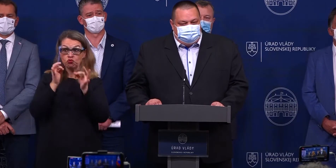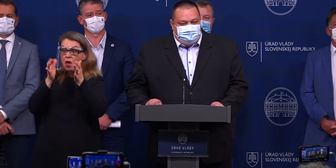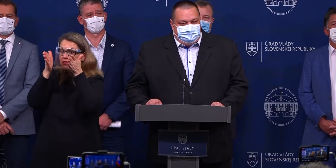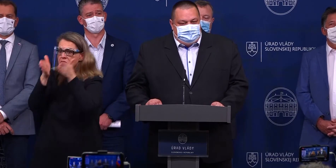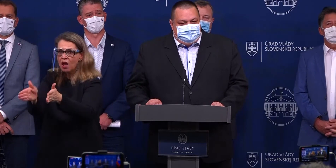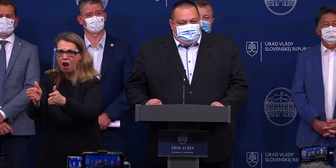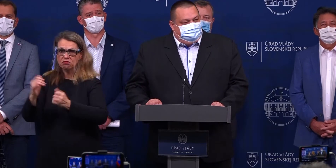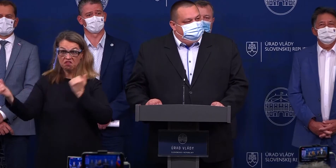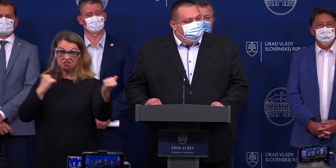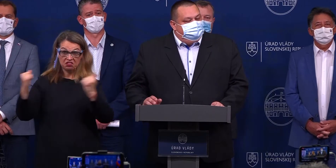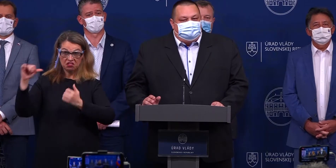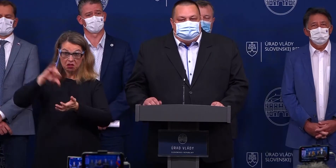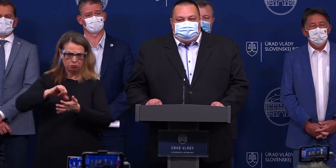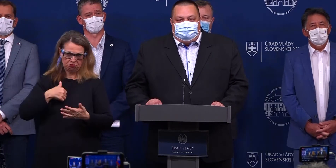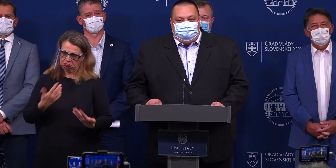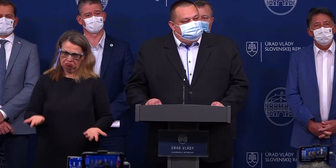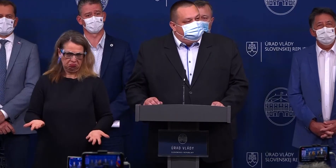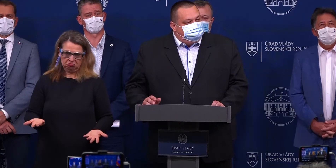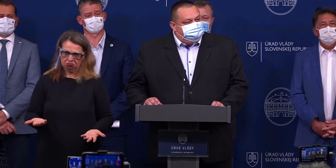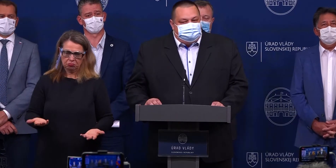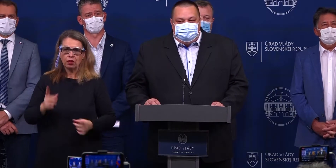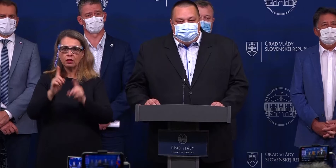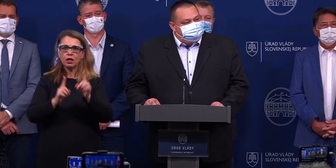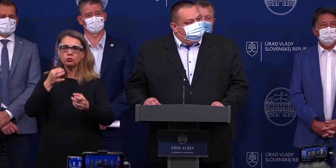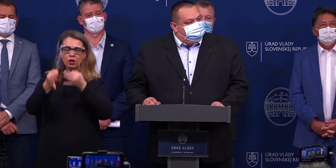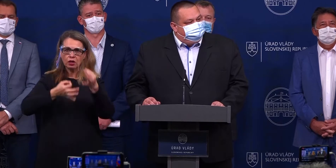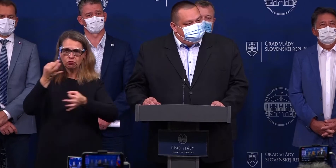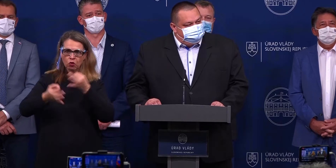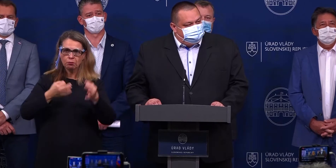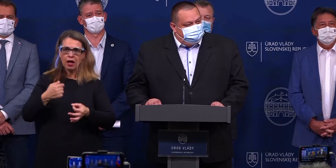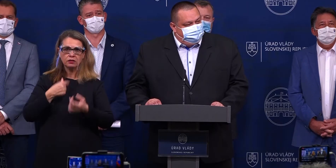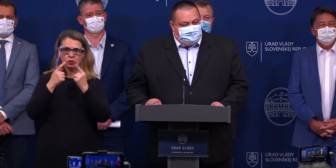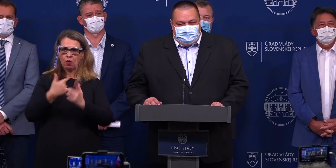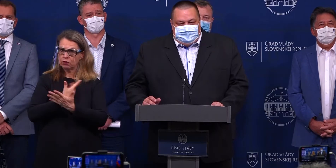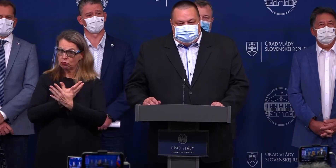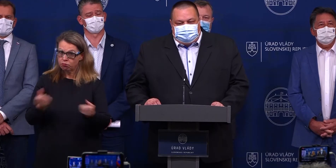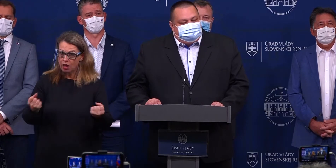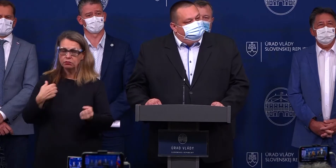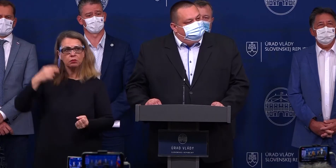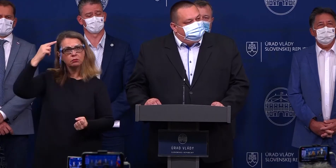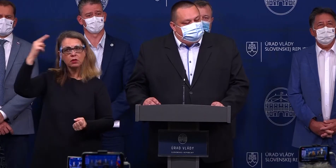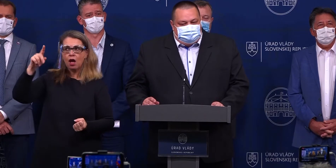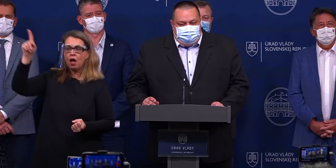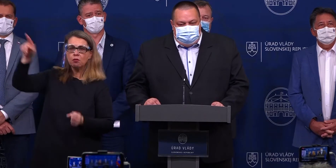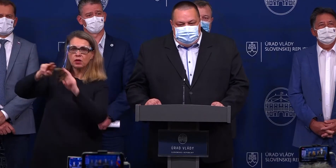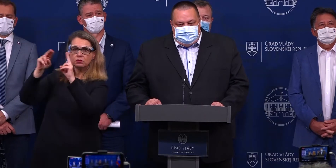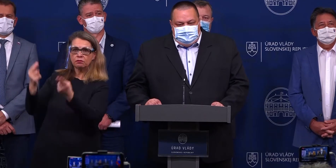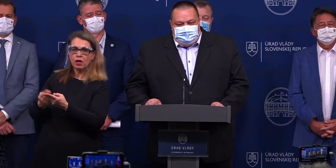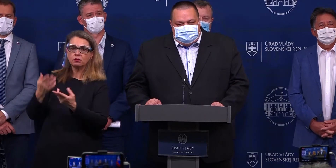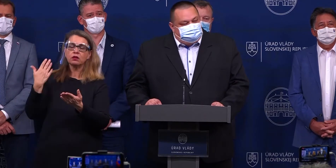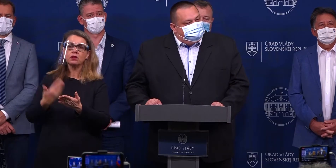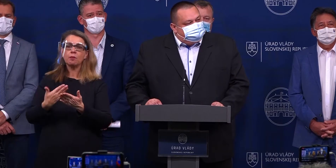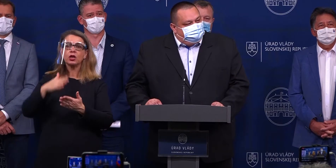Bohužiaľ. Ale niektoré dáta, ktoré Slovensko nemá, sú známe zo sveta. Napríklad v Južnej Koreji.